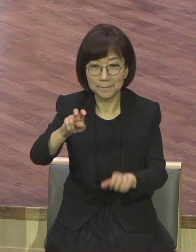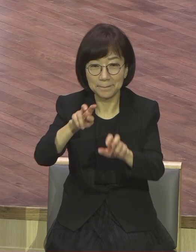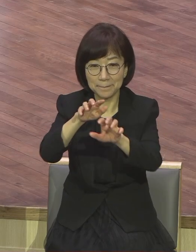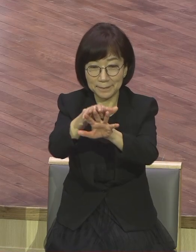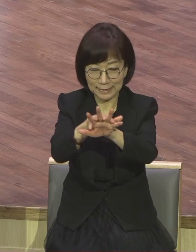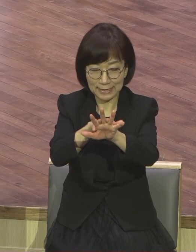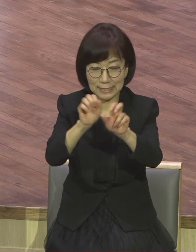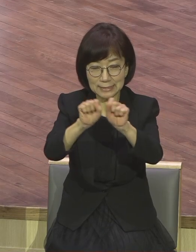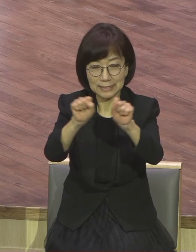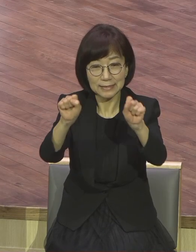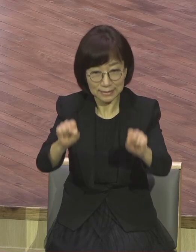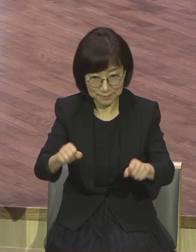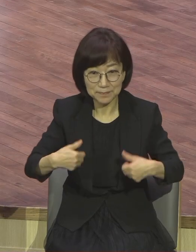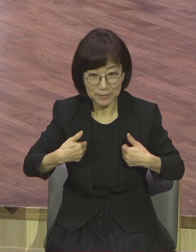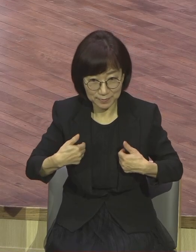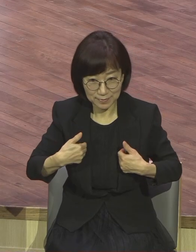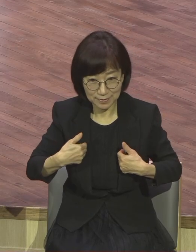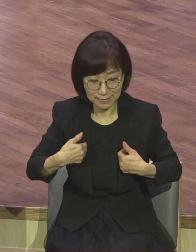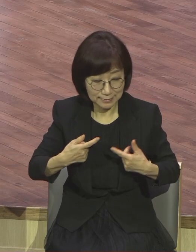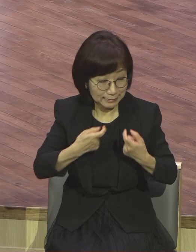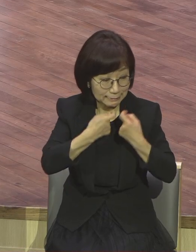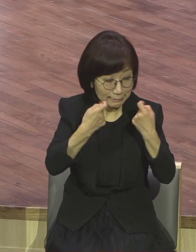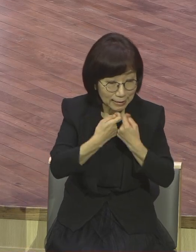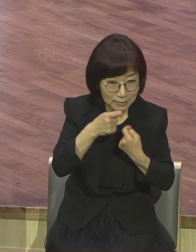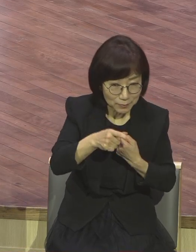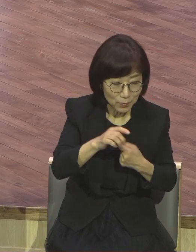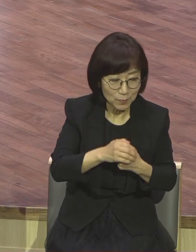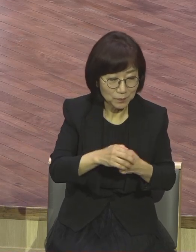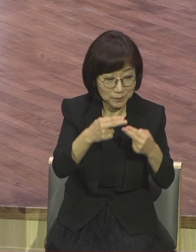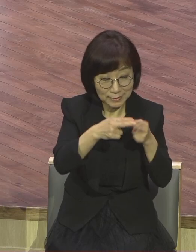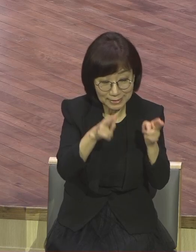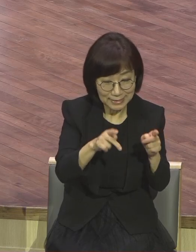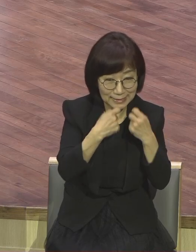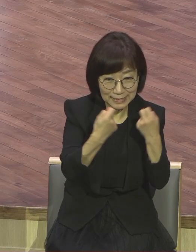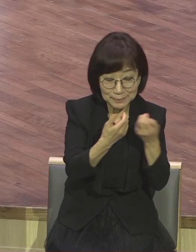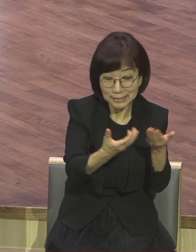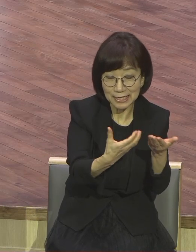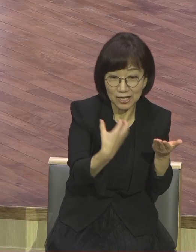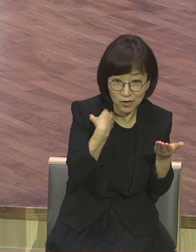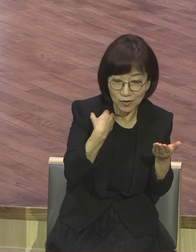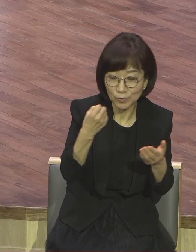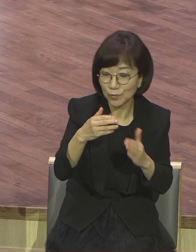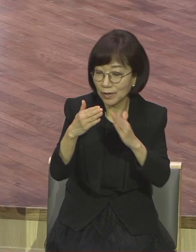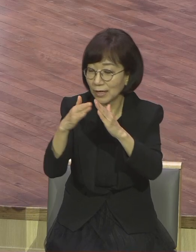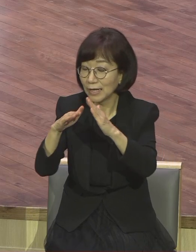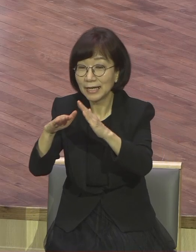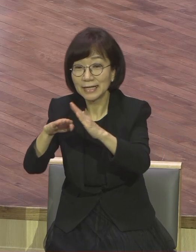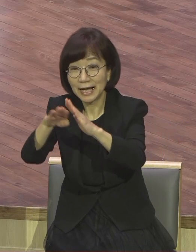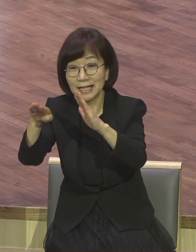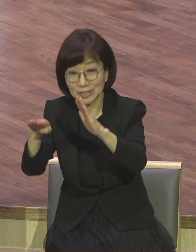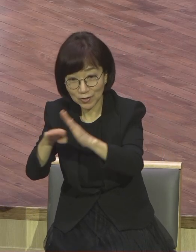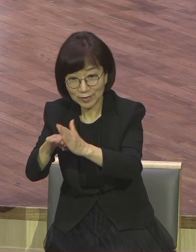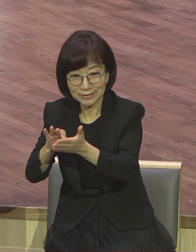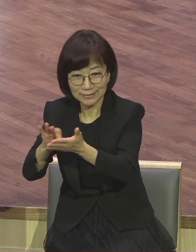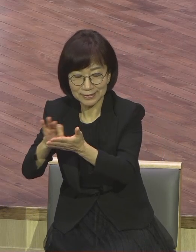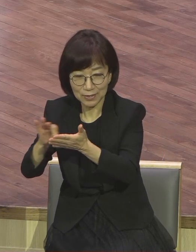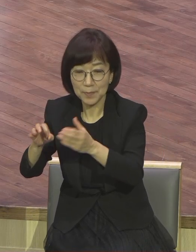개인적으로 할 수 있는 것 가정을 플랫폼으로 삼아서 응답을 누리하는 것이 미션 입니다. 단일 사업하고는 자기